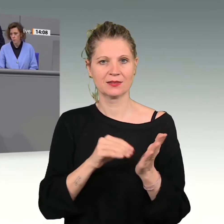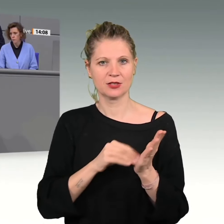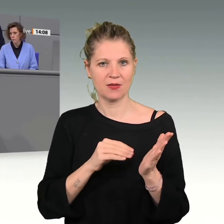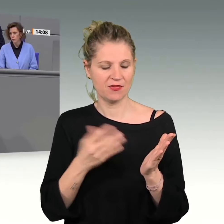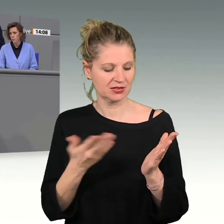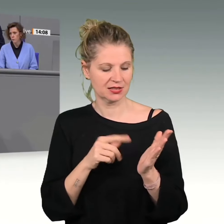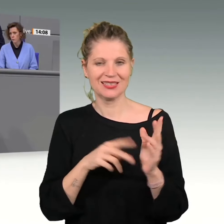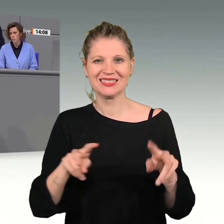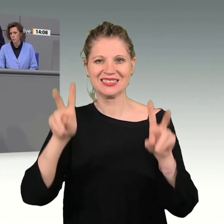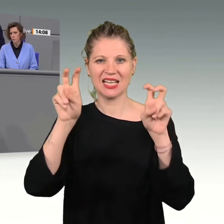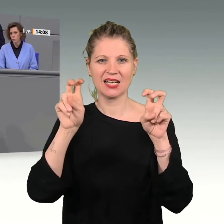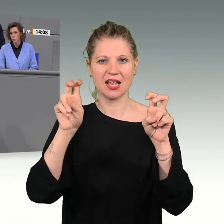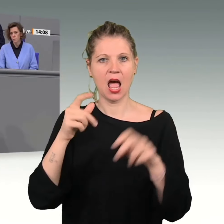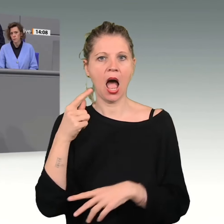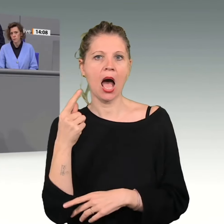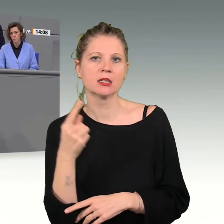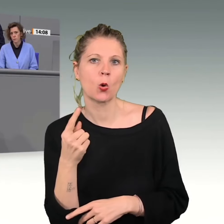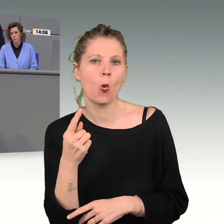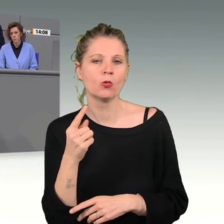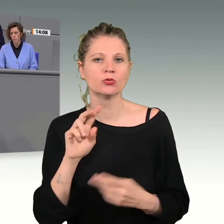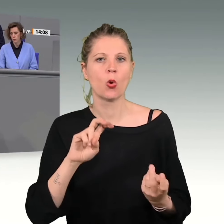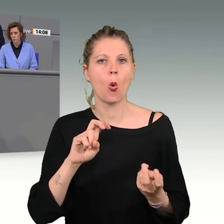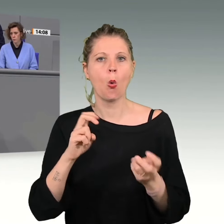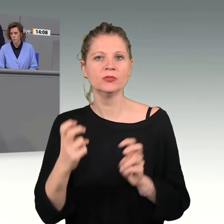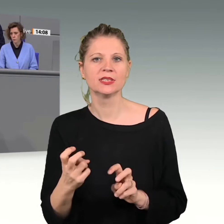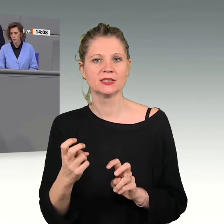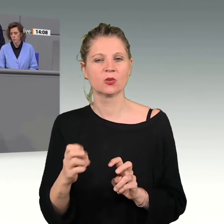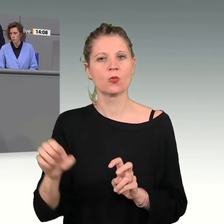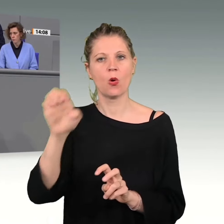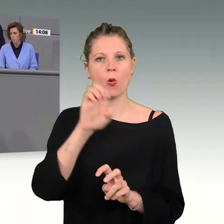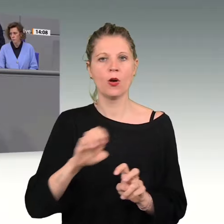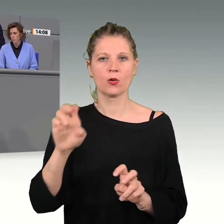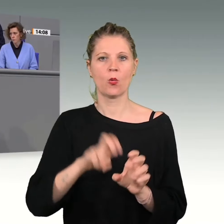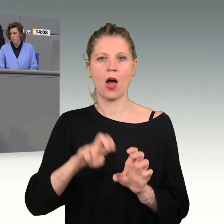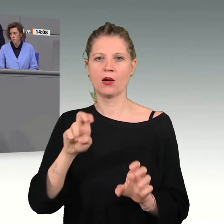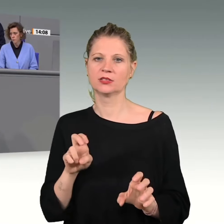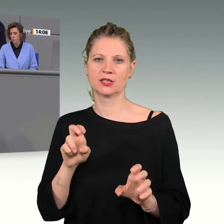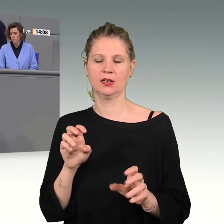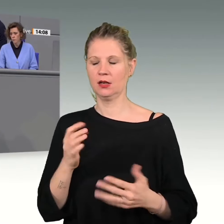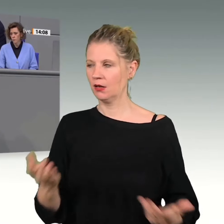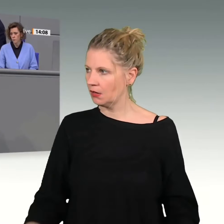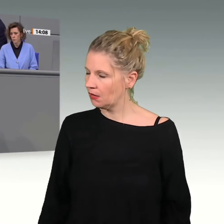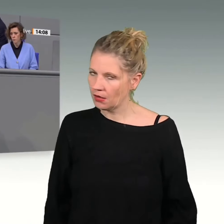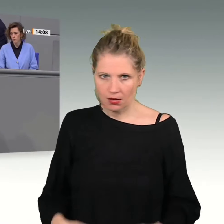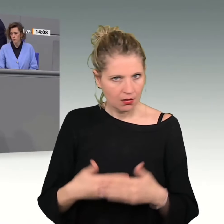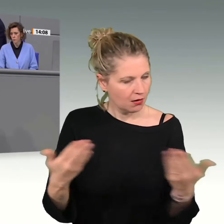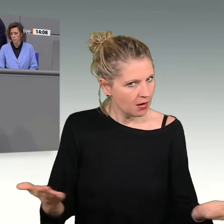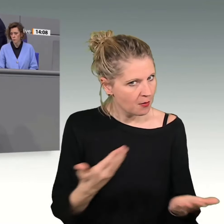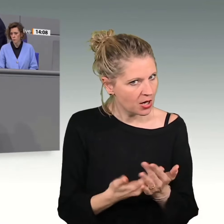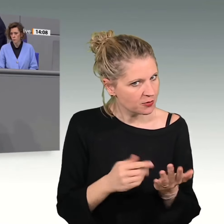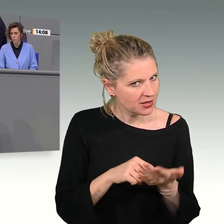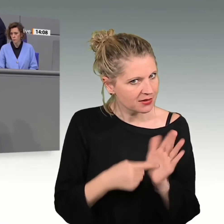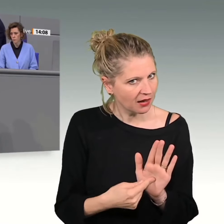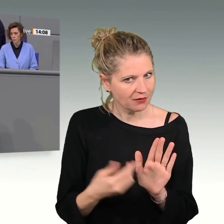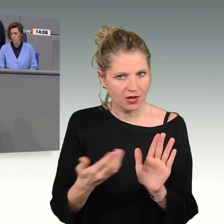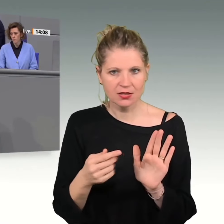und gegebenenfalls Umsetzung eines Euro-Austritts. Allein dieses Beispiel zeigt, dass die Politik der AfD